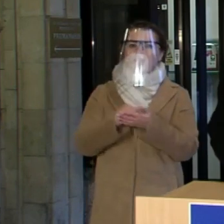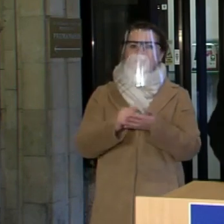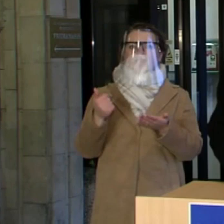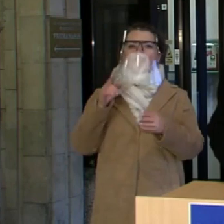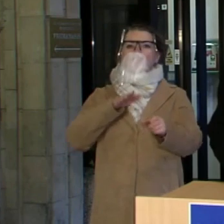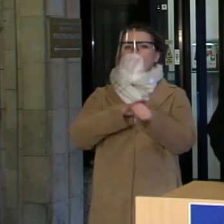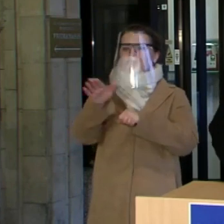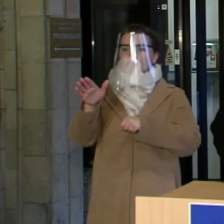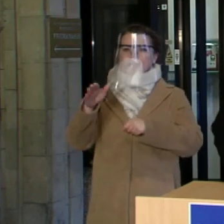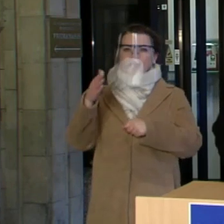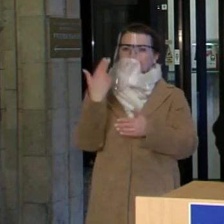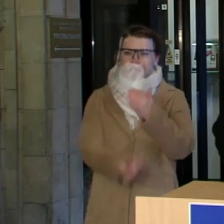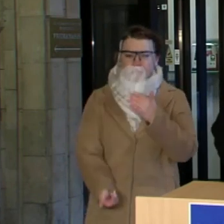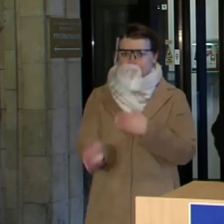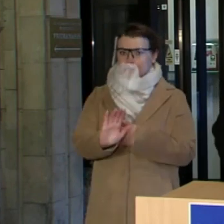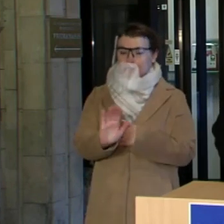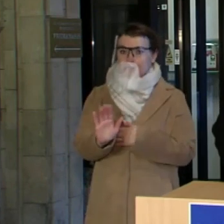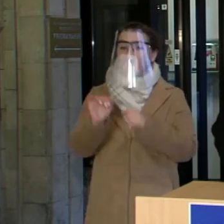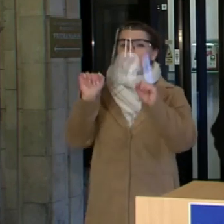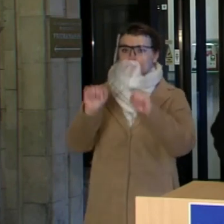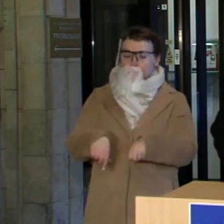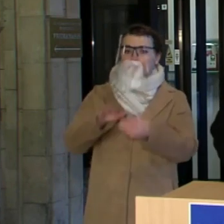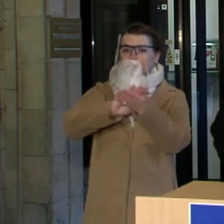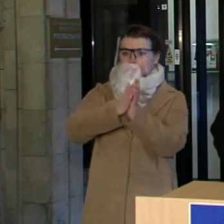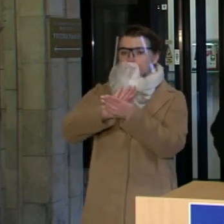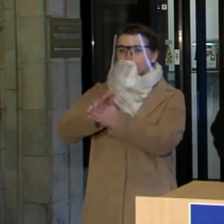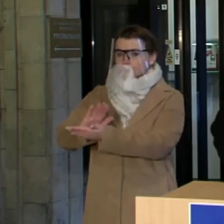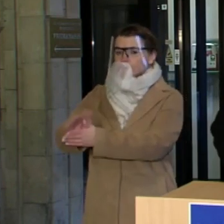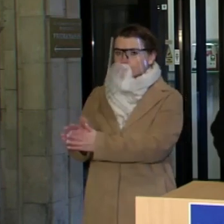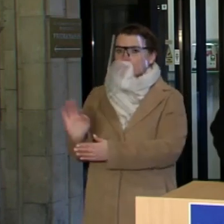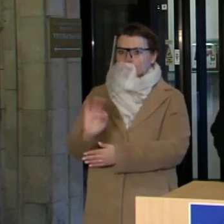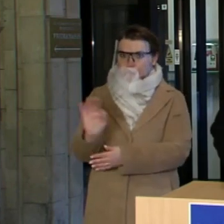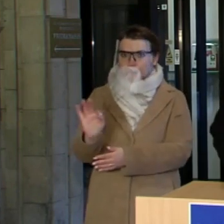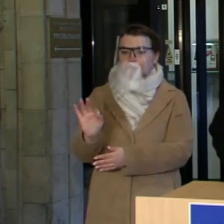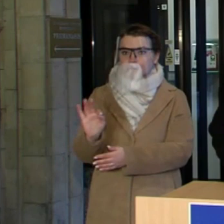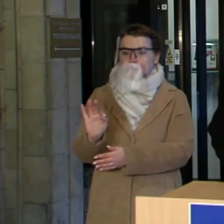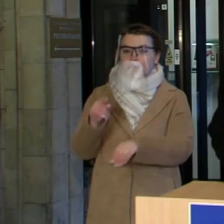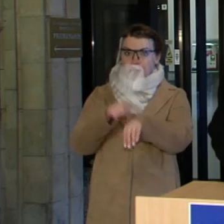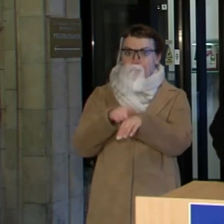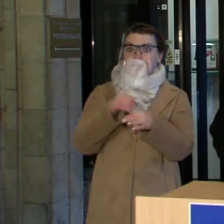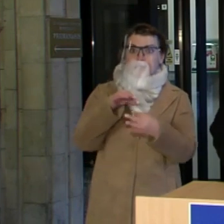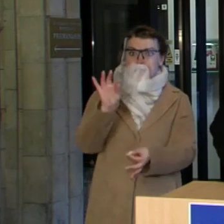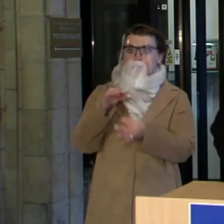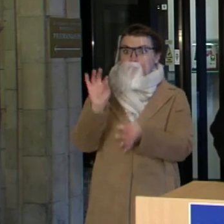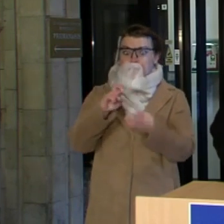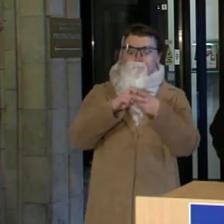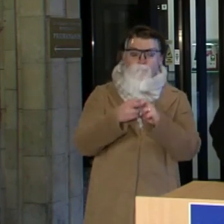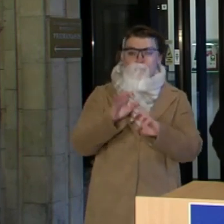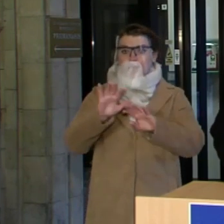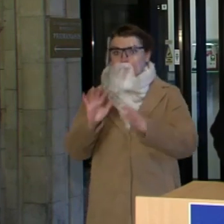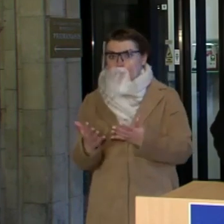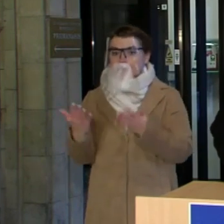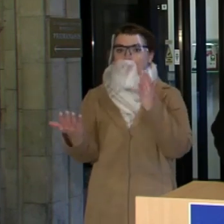nesugebėjusios susitvarkyti su koronaviruso protrukiu ir kurios vis dėl to laiku apčiupė riziką,